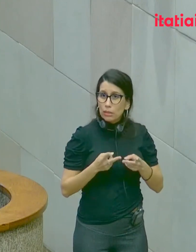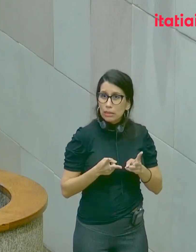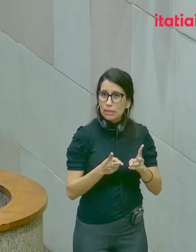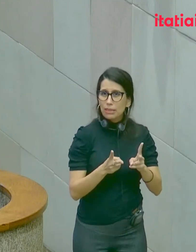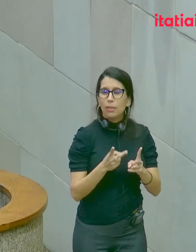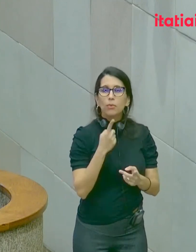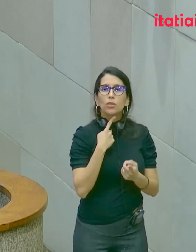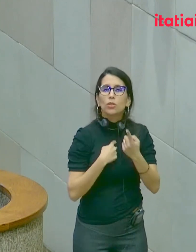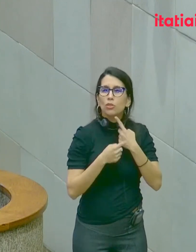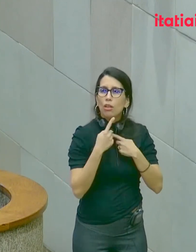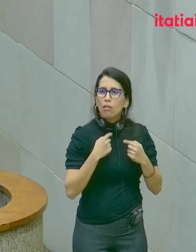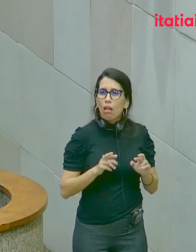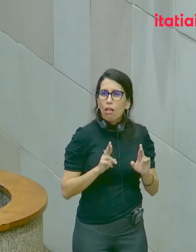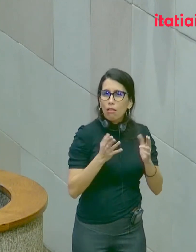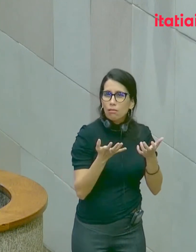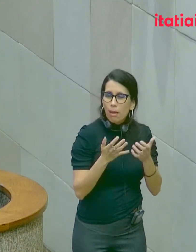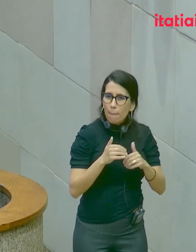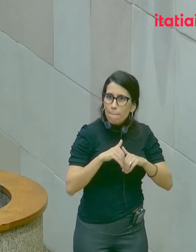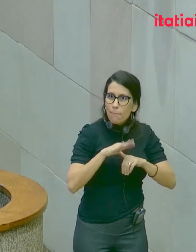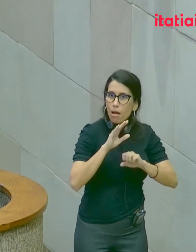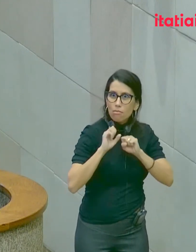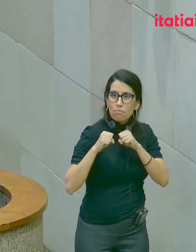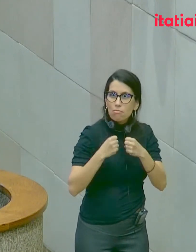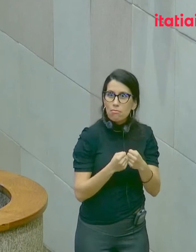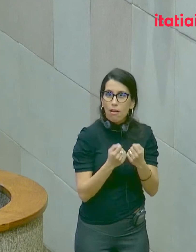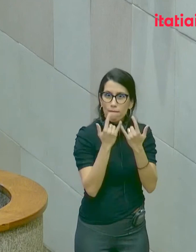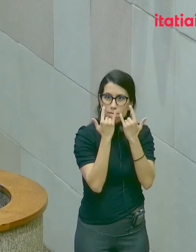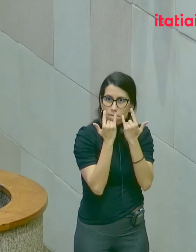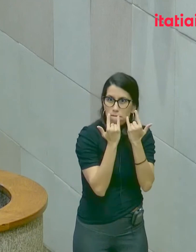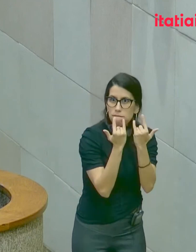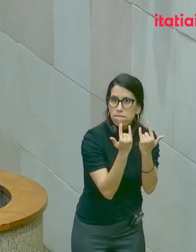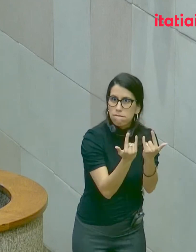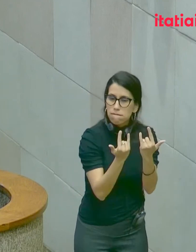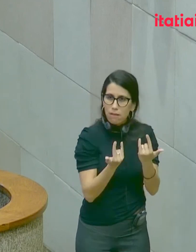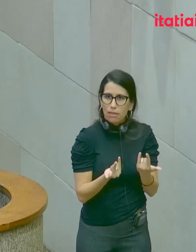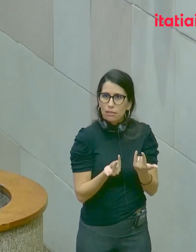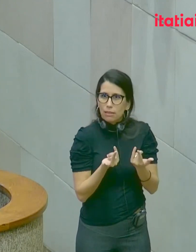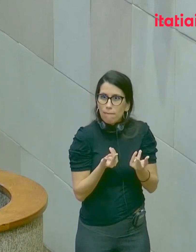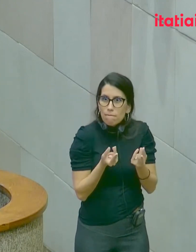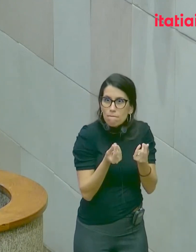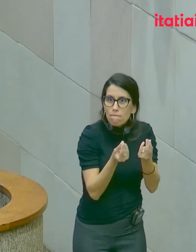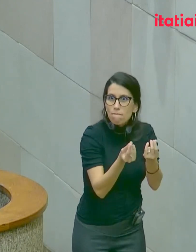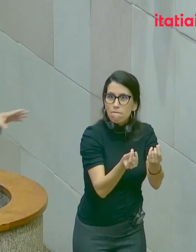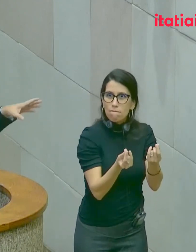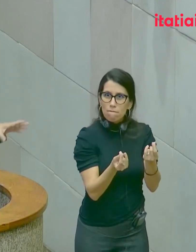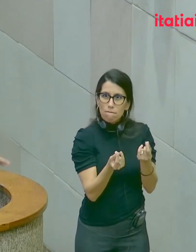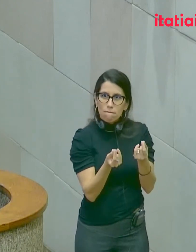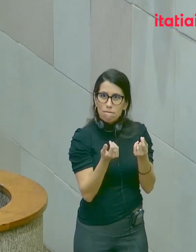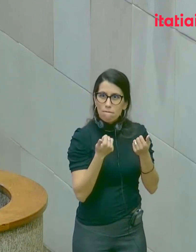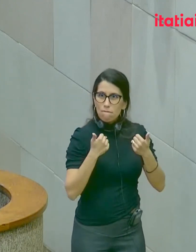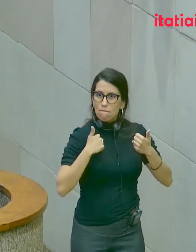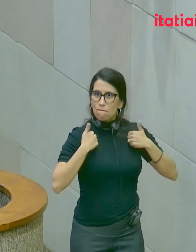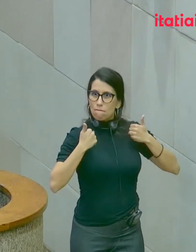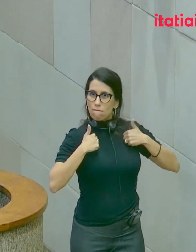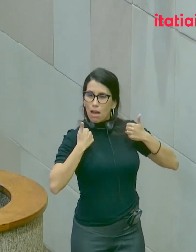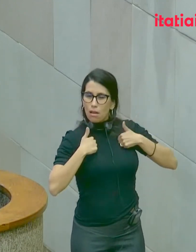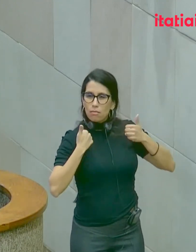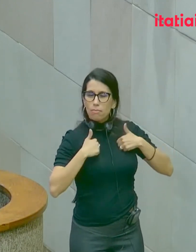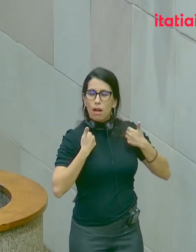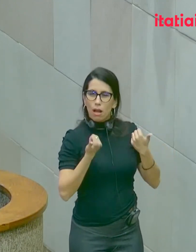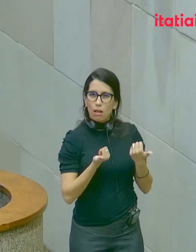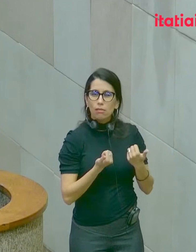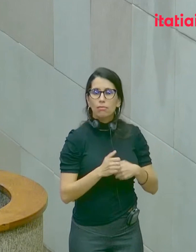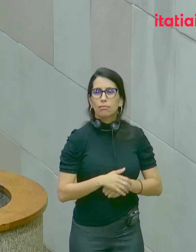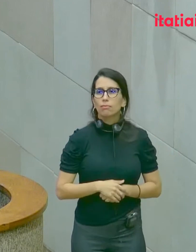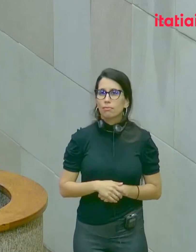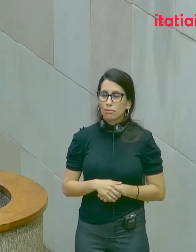sempre querem mais, são possuídos de vaidade, são possuídos de ambição desmedida, e